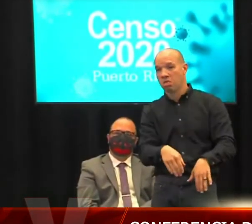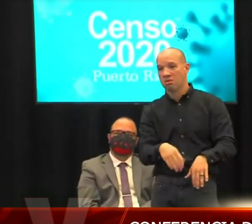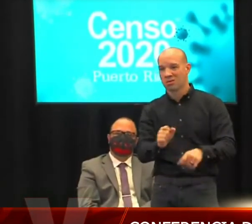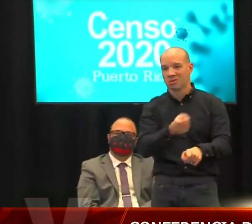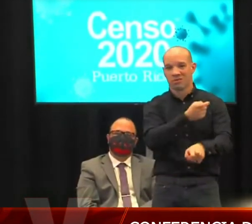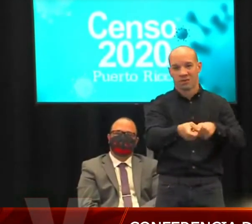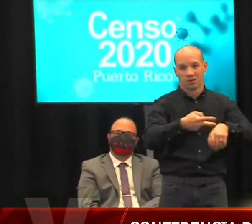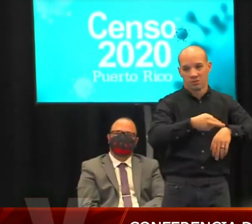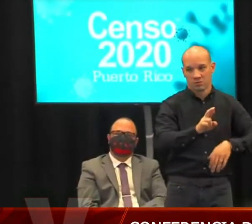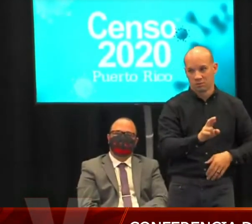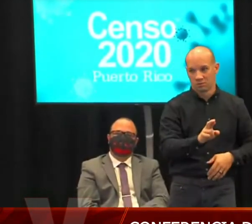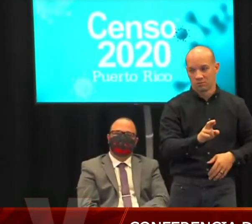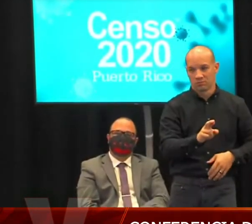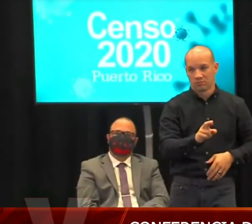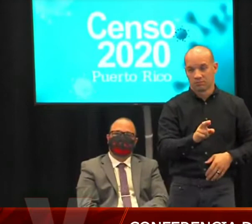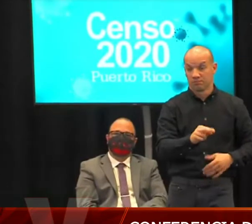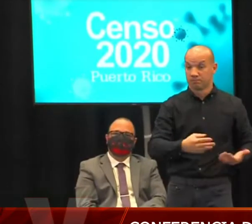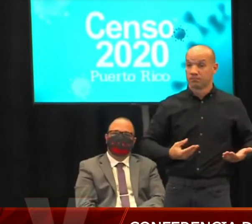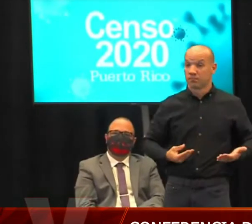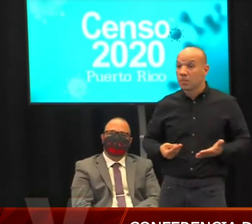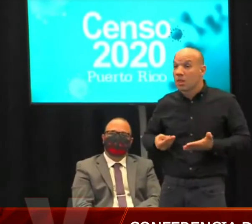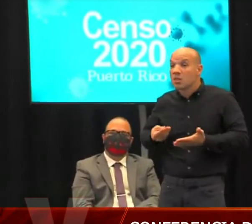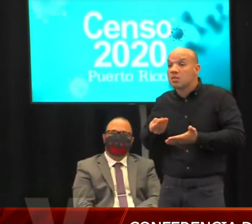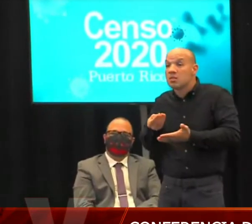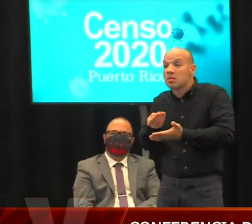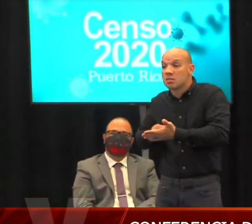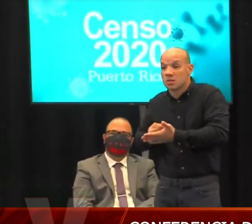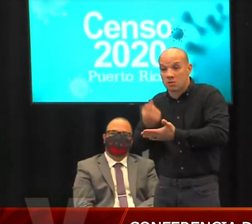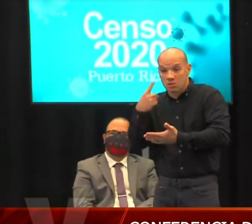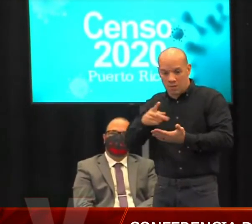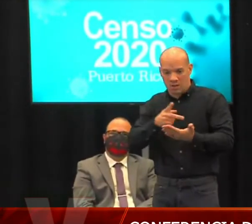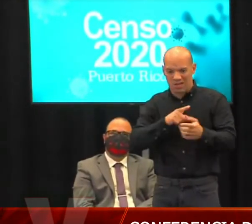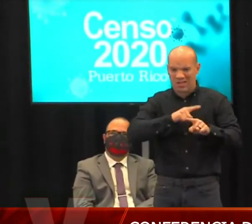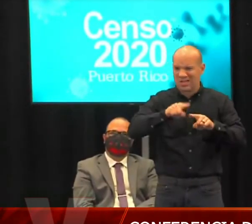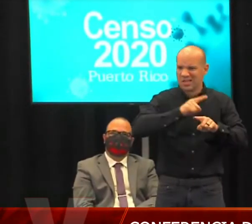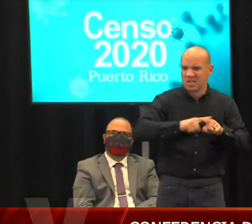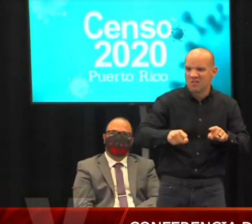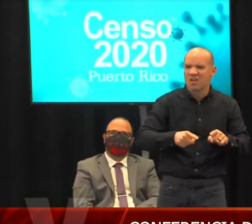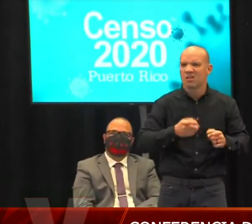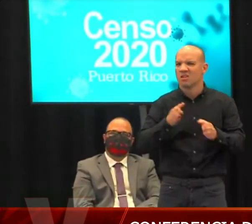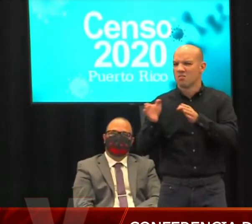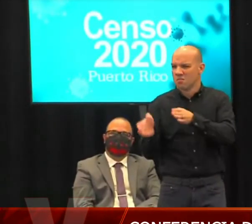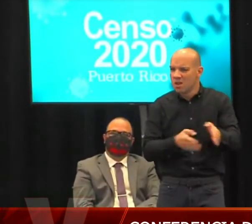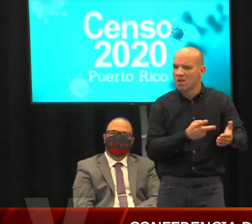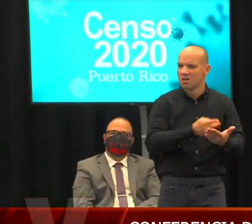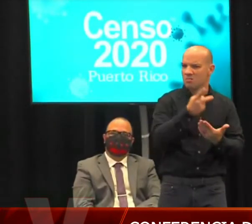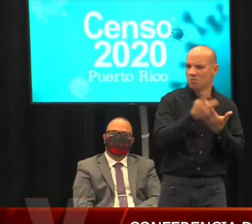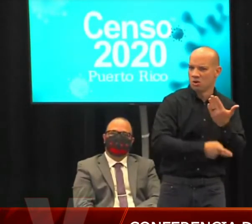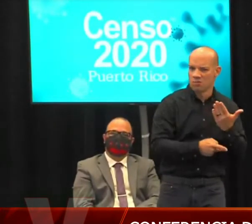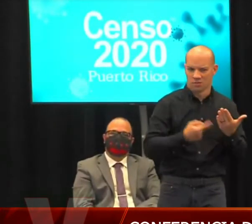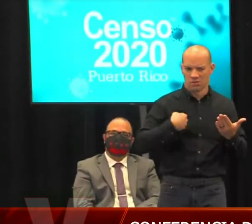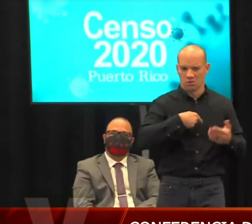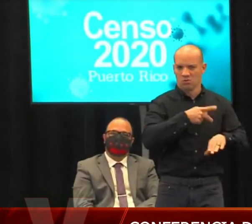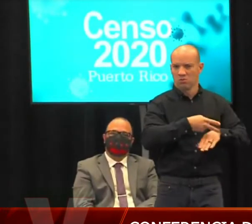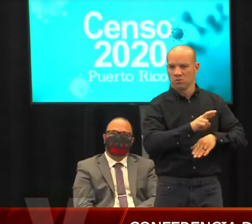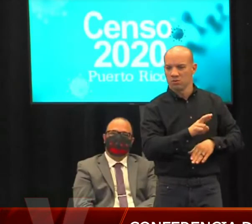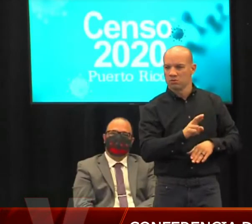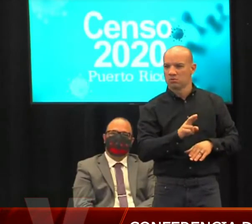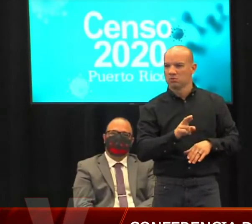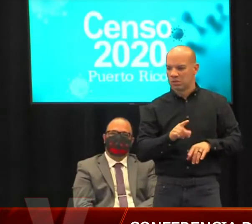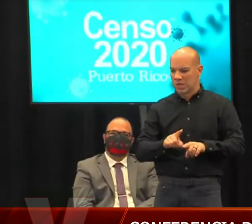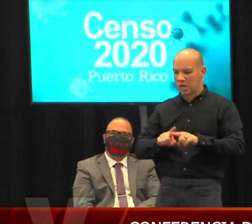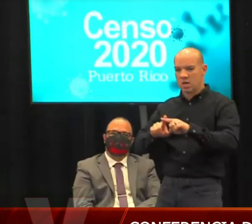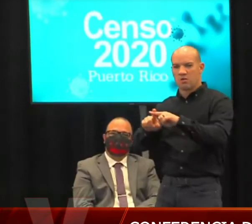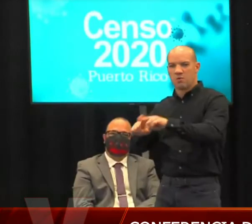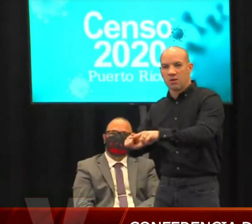recursos económicos, para la gran mayoría de los programas, que nosotros tenemos aquí en Puerto Rico, dependen de que todos nosotros